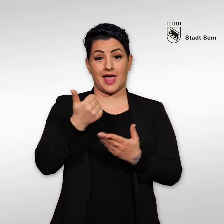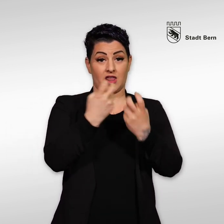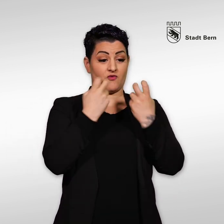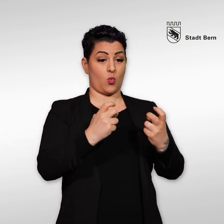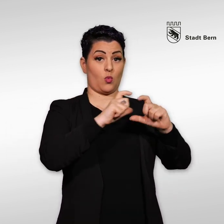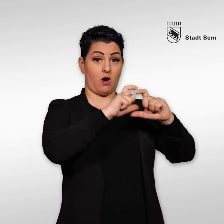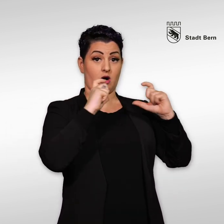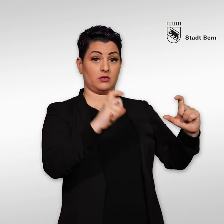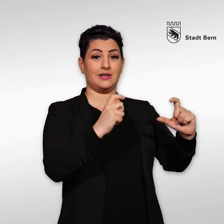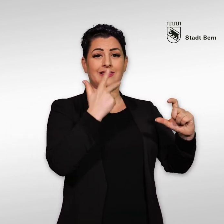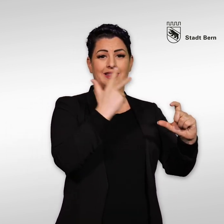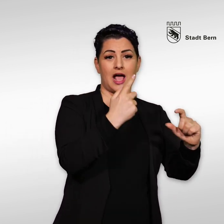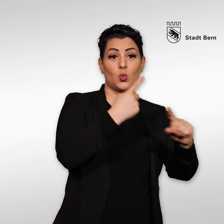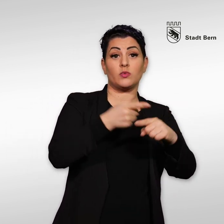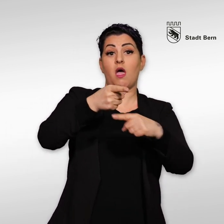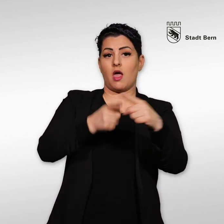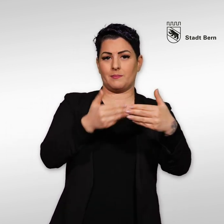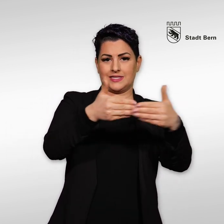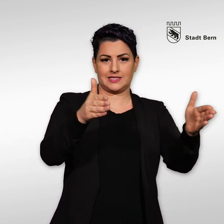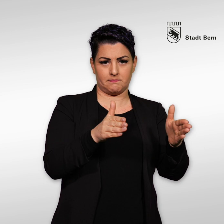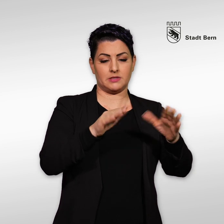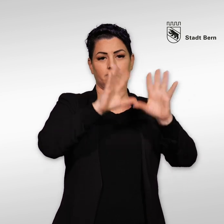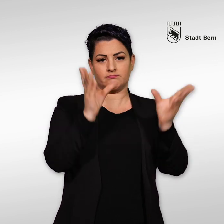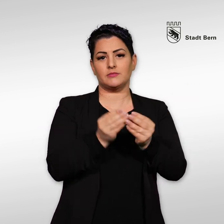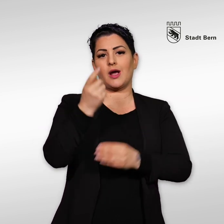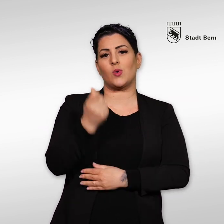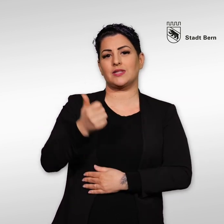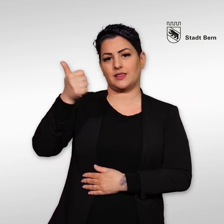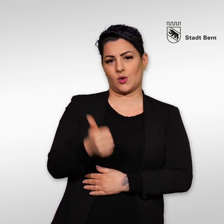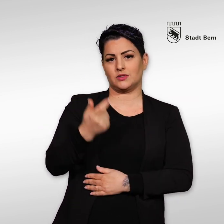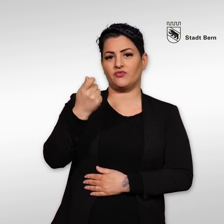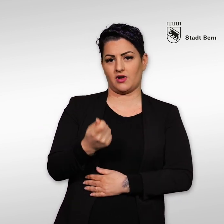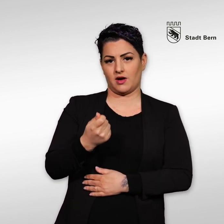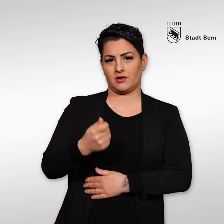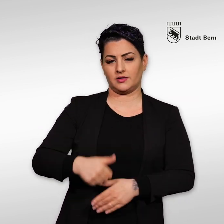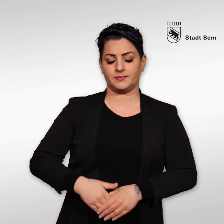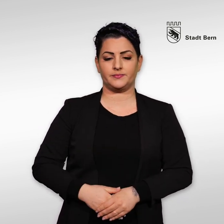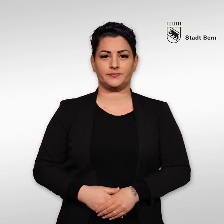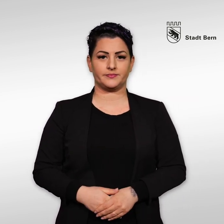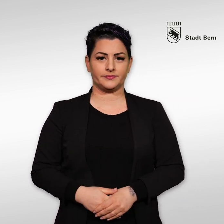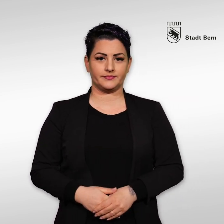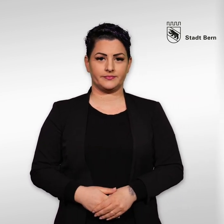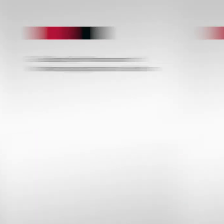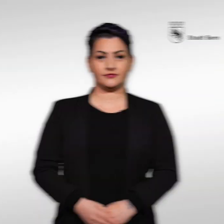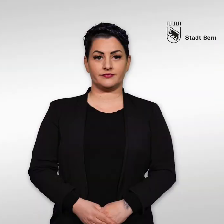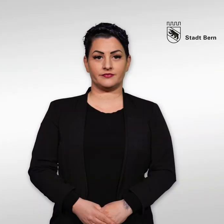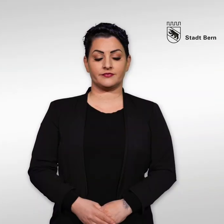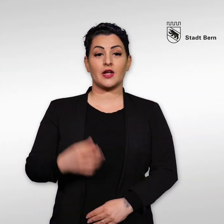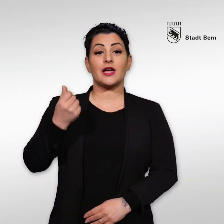Beispiel Eine Wohnung mit drei und einhalb Zimmern kostet 1000 Franken. Für wen sind die